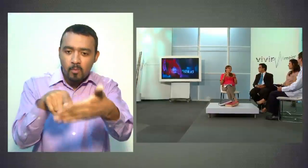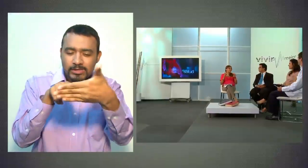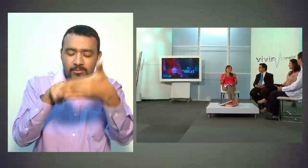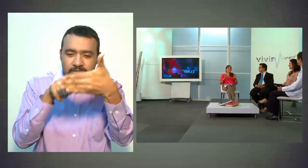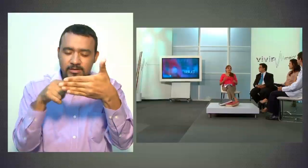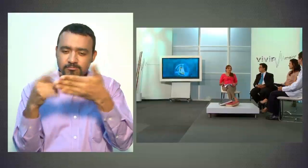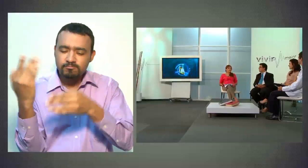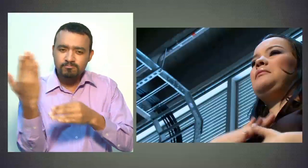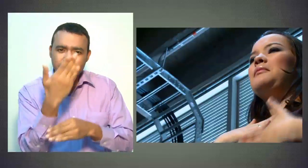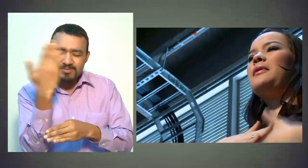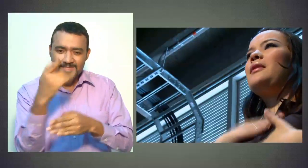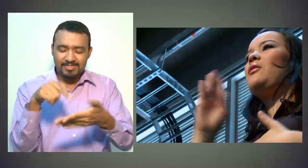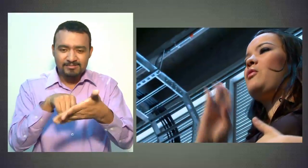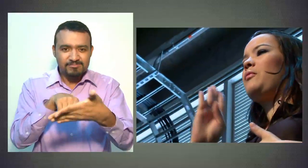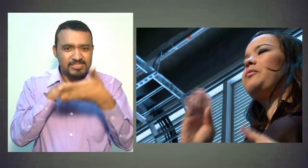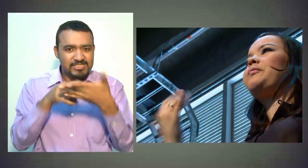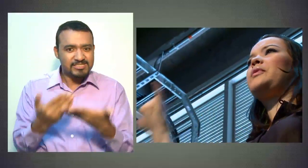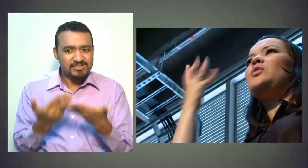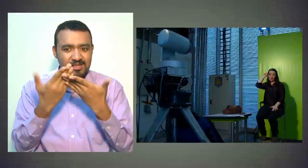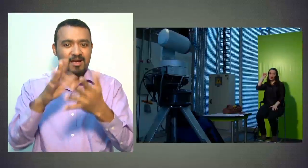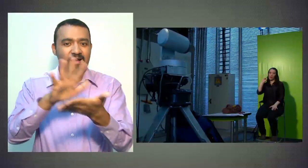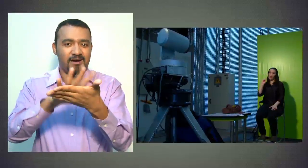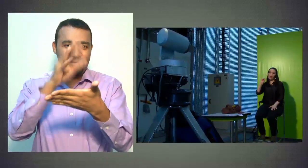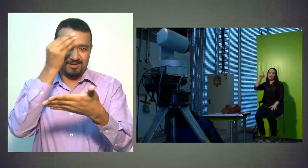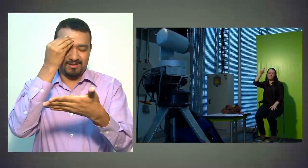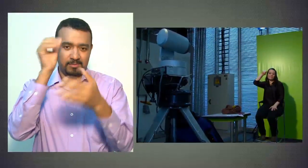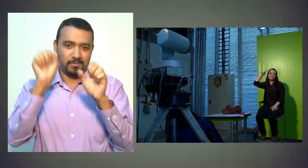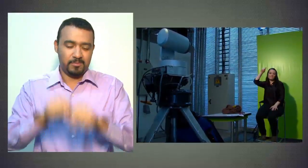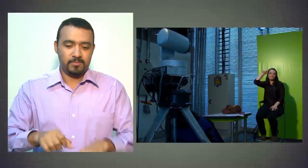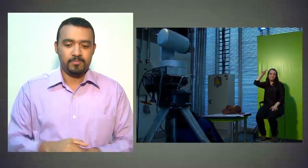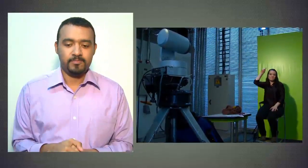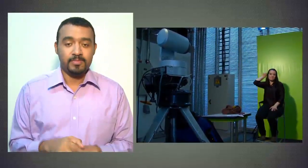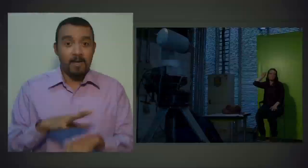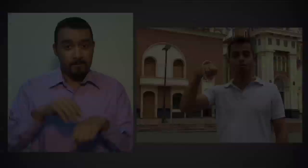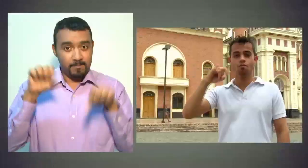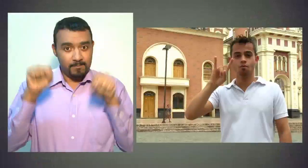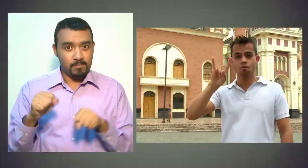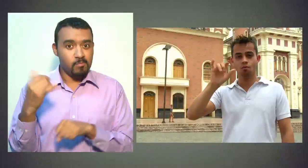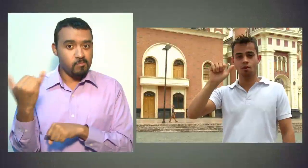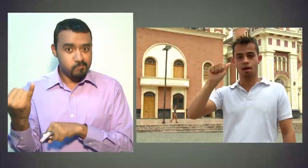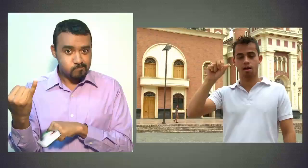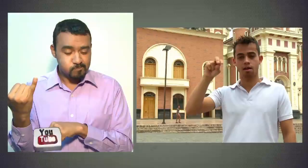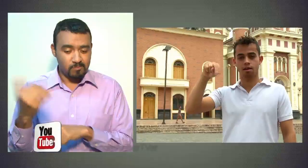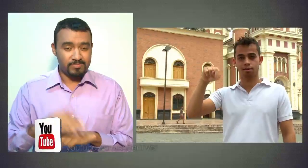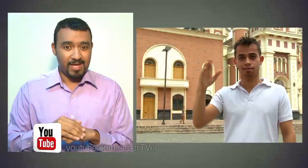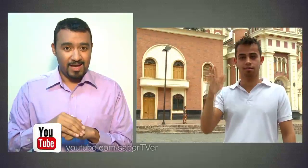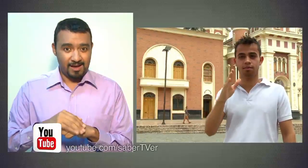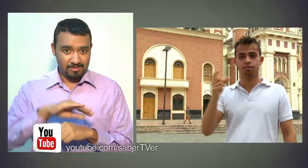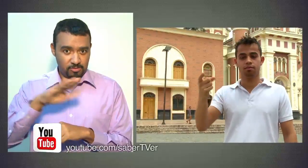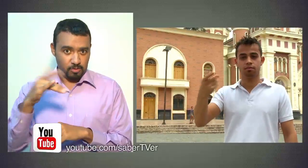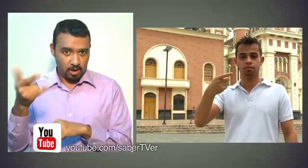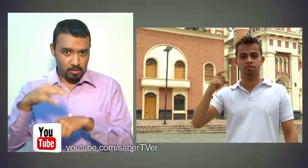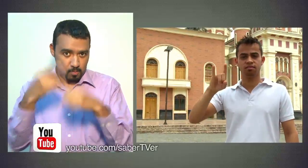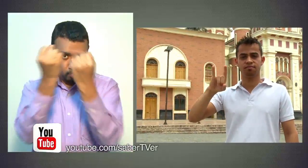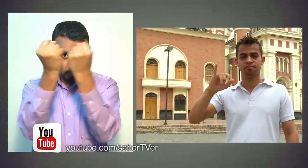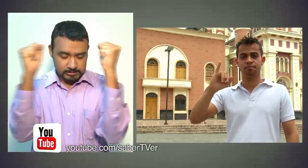imagen la mejor opción para informarse, recrearse y aprender. En el municipio de Bello, al norte de Antioquia,